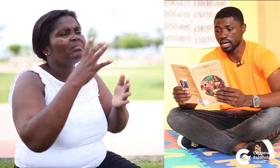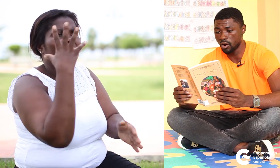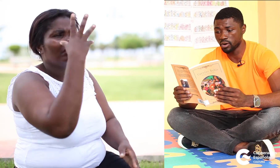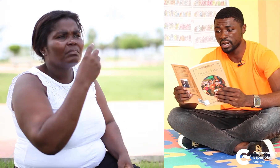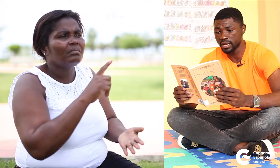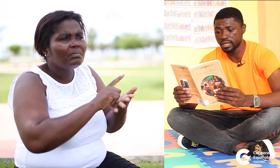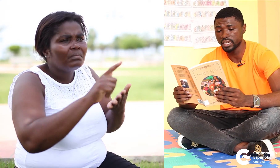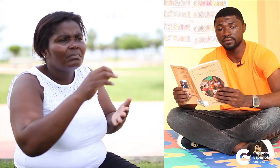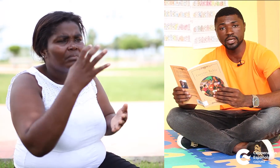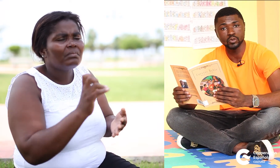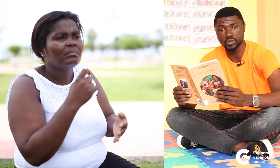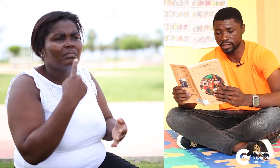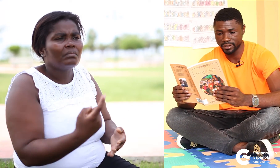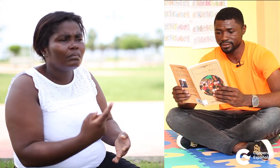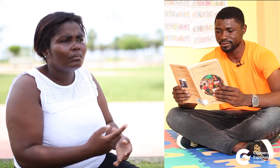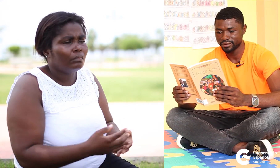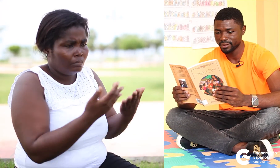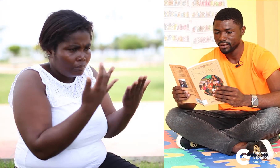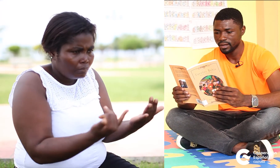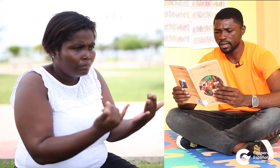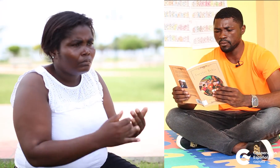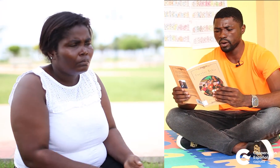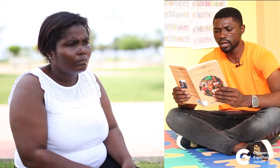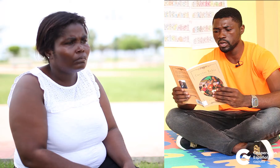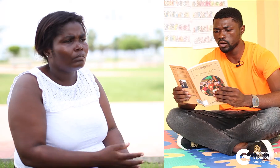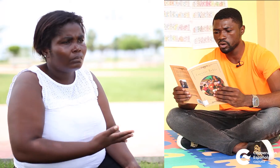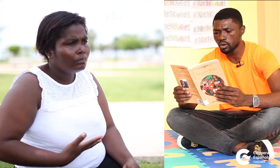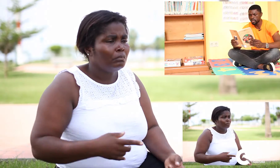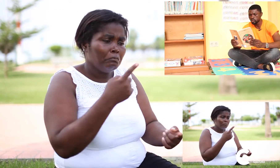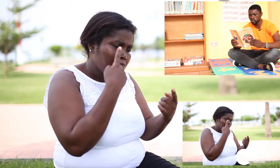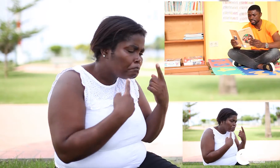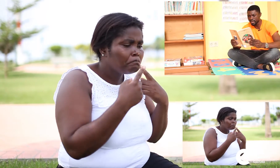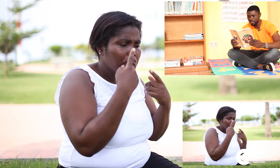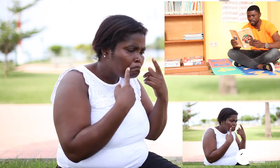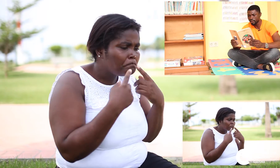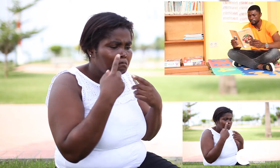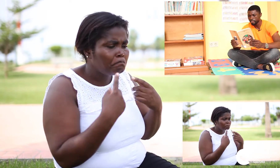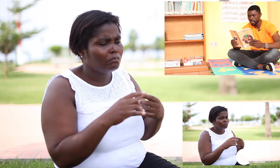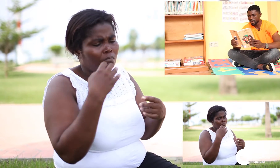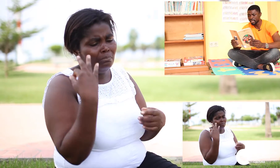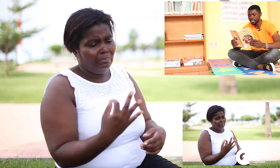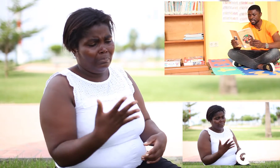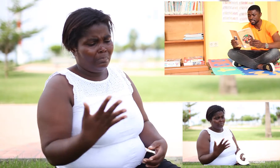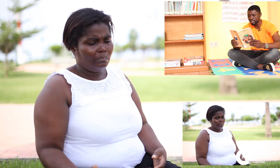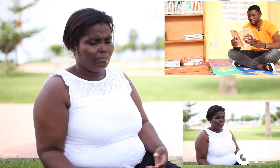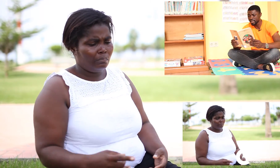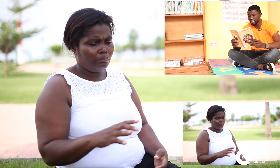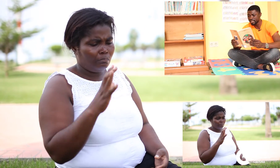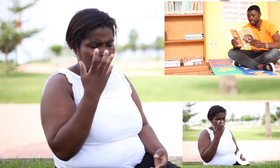ahora nadie te la va a ensuciar. La mujer lloró su desgracia y desde ese